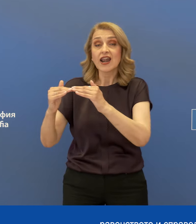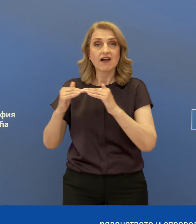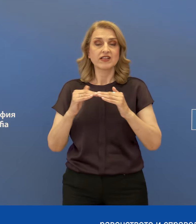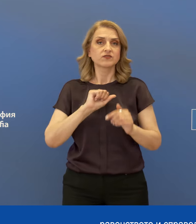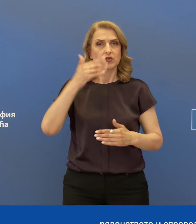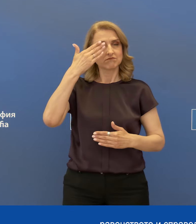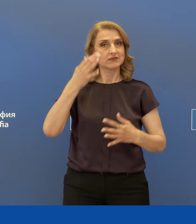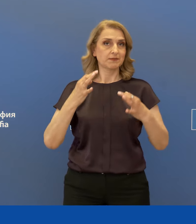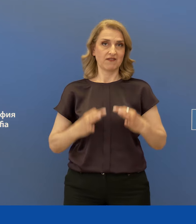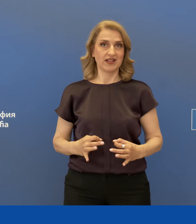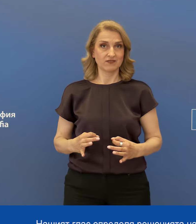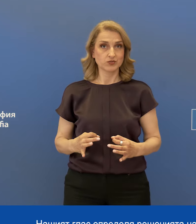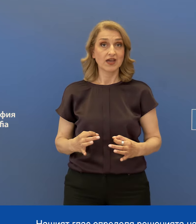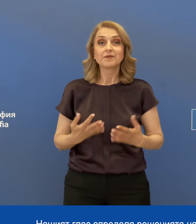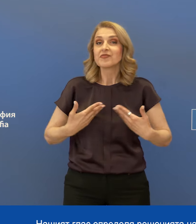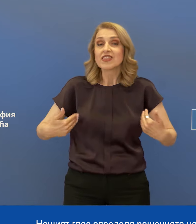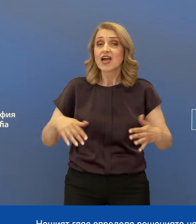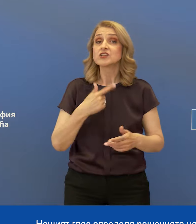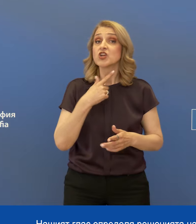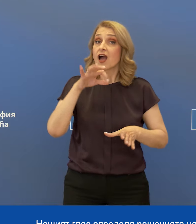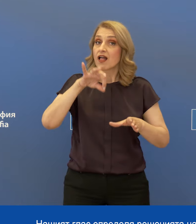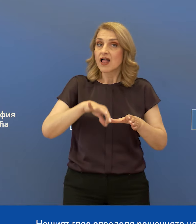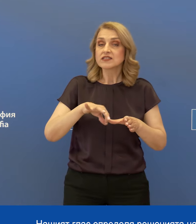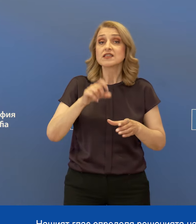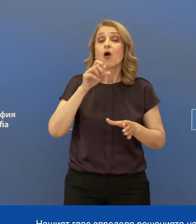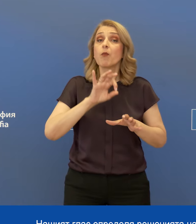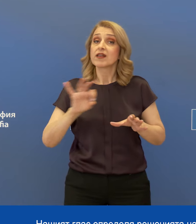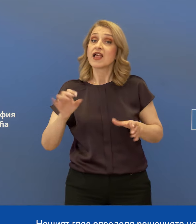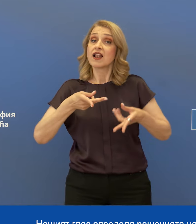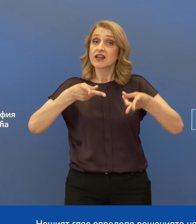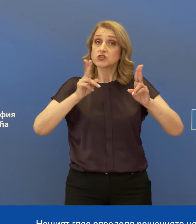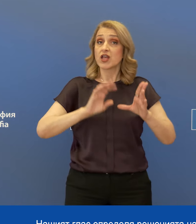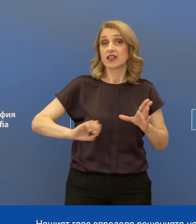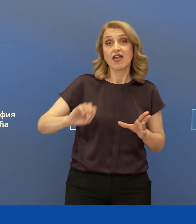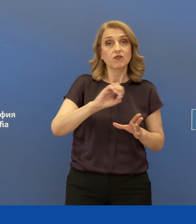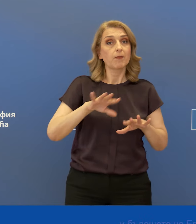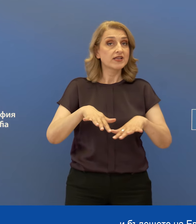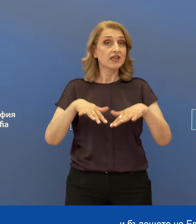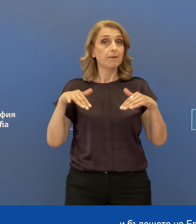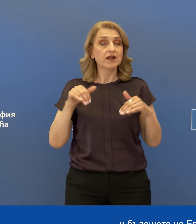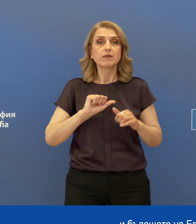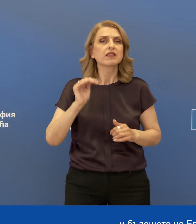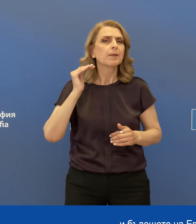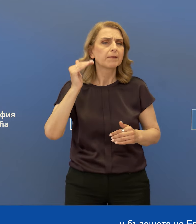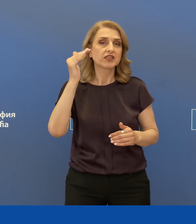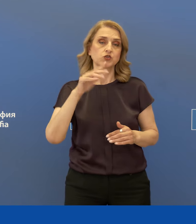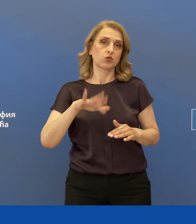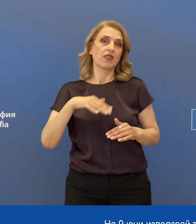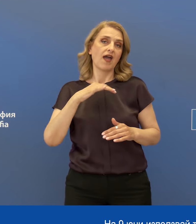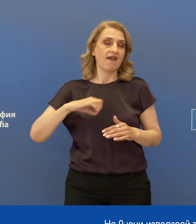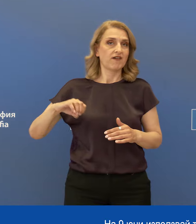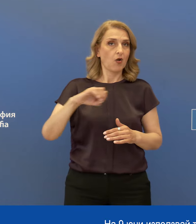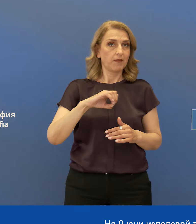и справедливостта. Нашият глас определя решенията на Европейския парламент и бъдещето на Европа.